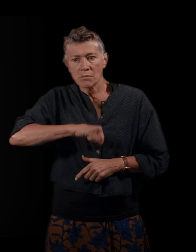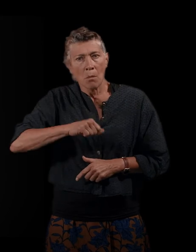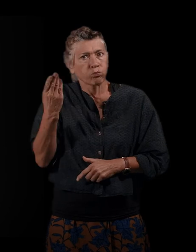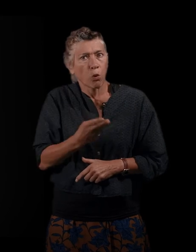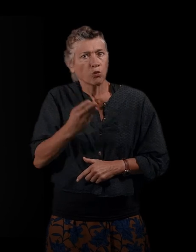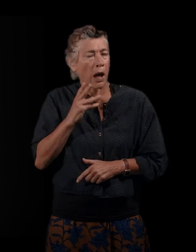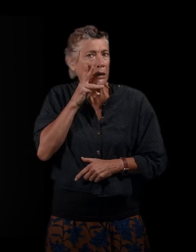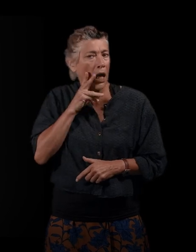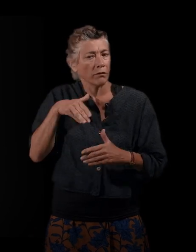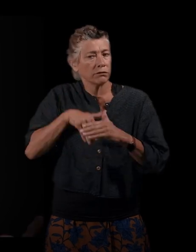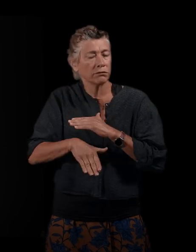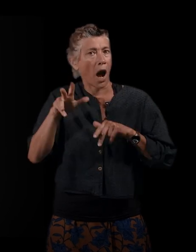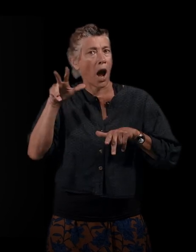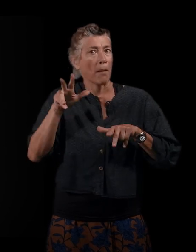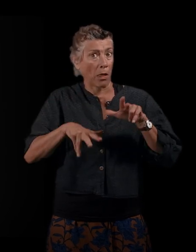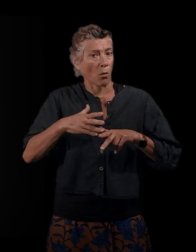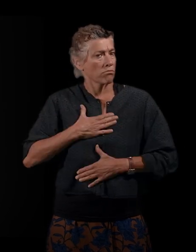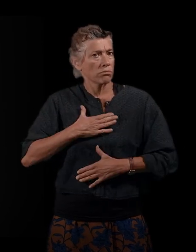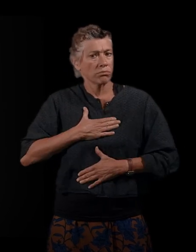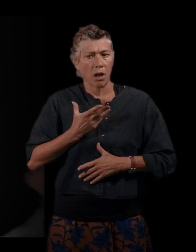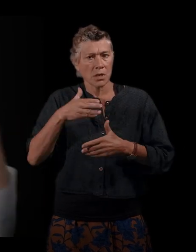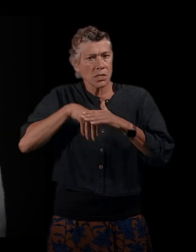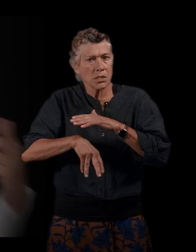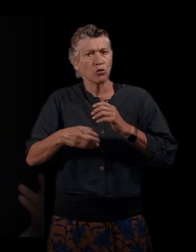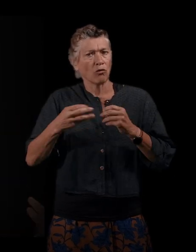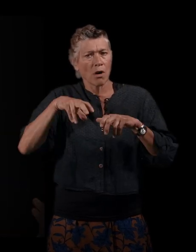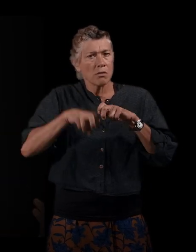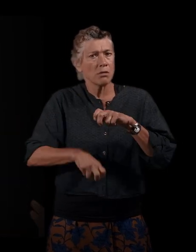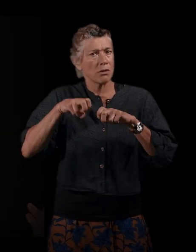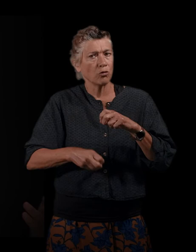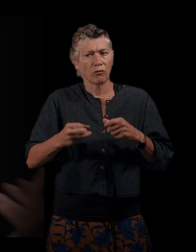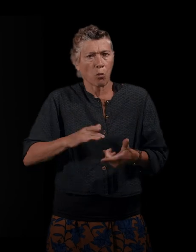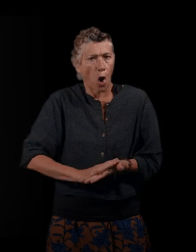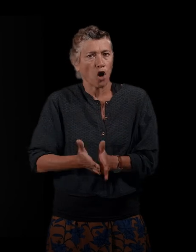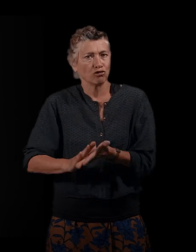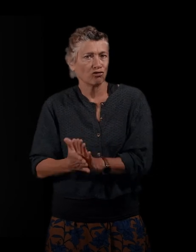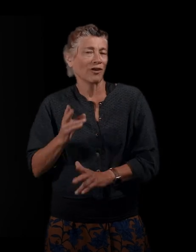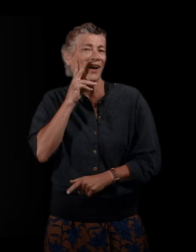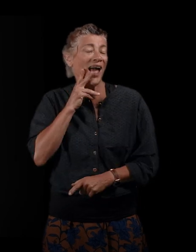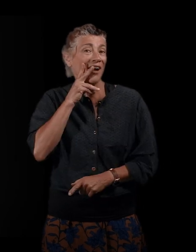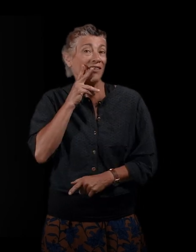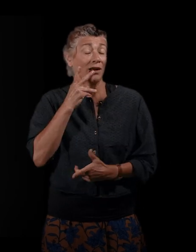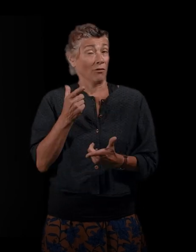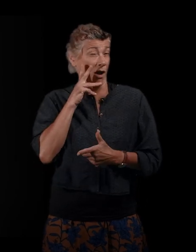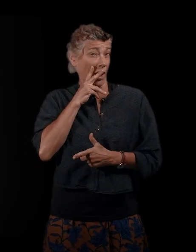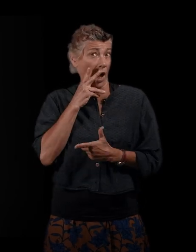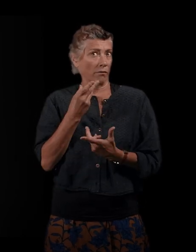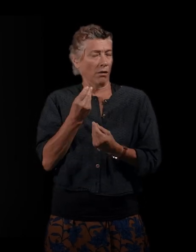passe ma vie à ranger la cave. Alors, vous voyez, comme cette histoire de cave, marque encore ma vie de femme aujourd'hui.